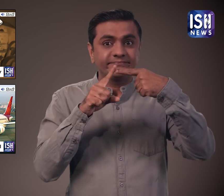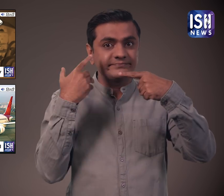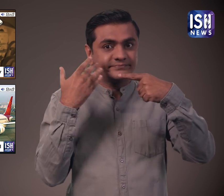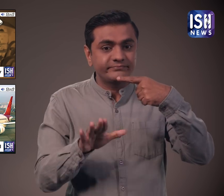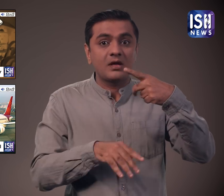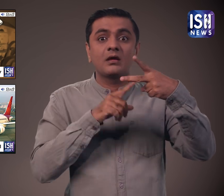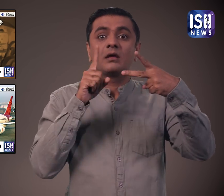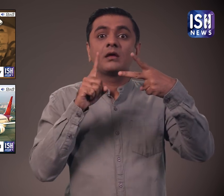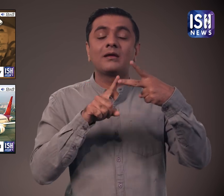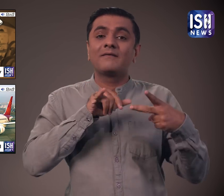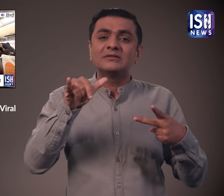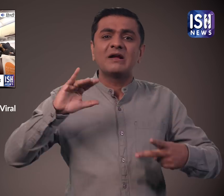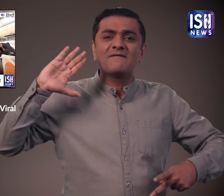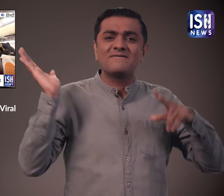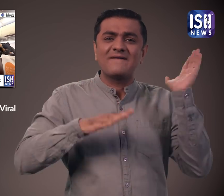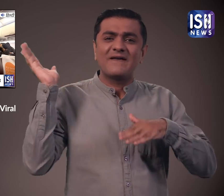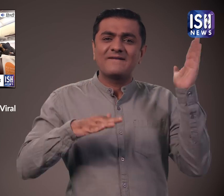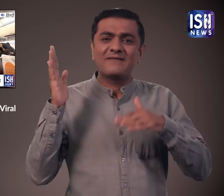कर लिया था यात्रियों की बीच मारपेट हुई थी